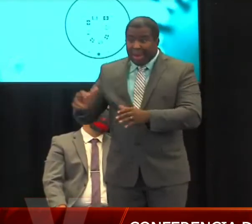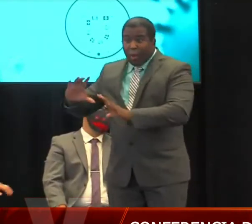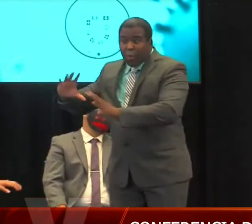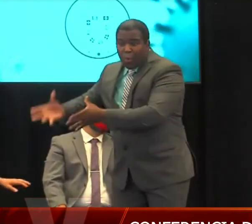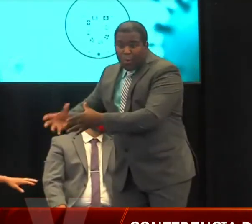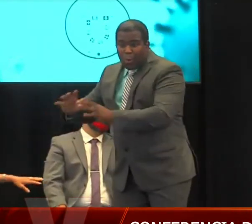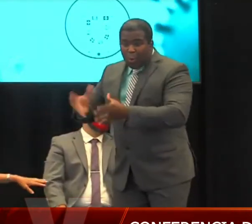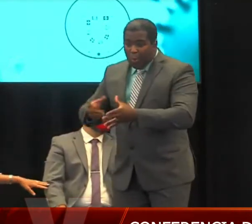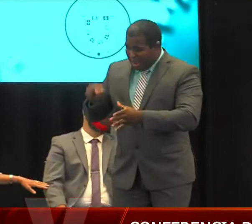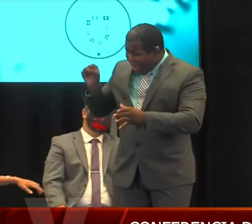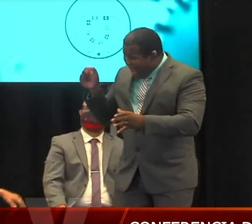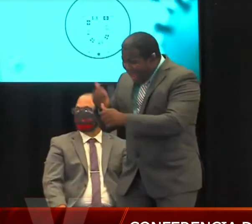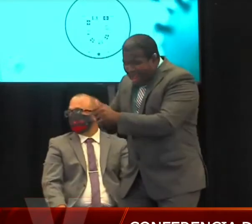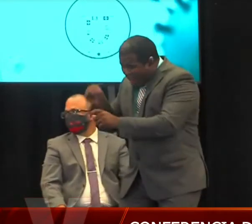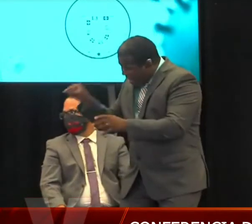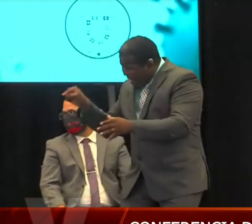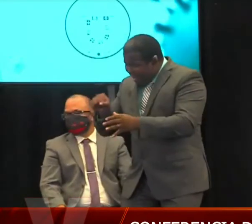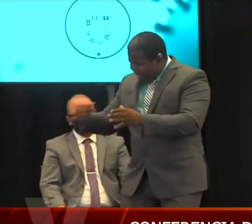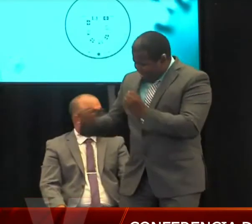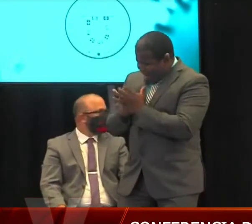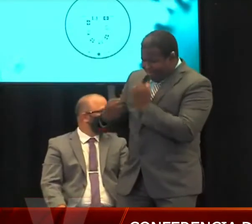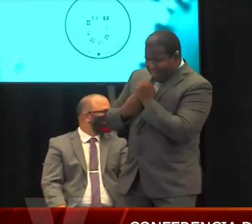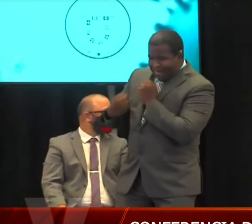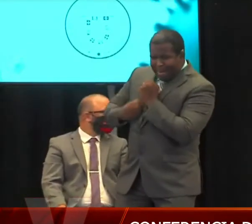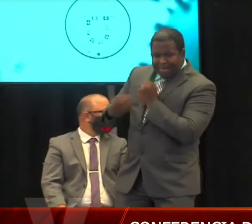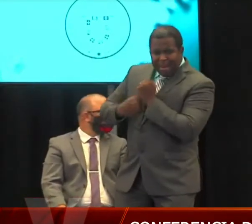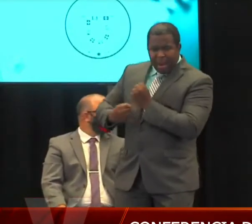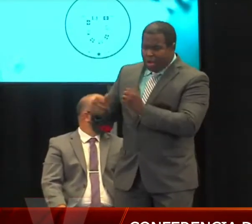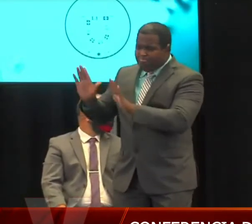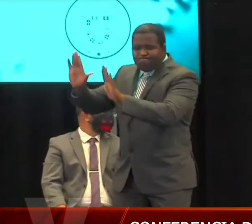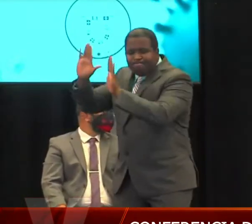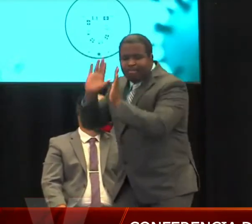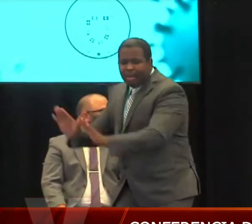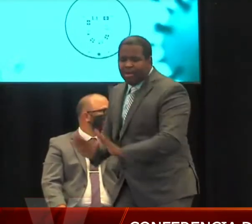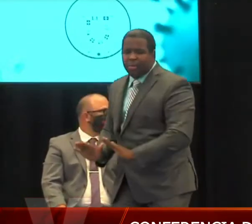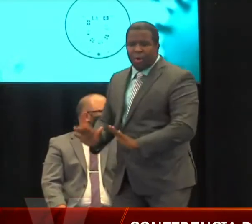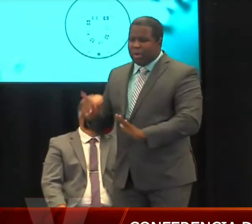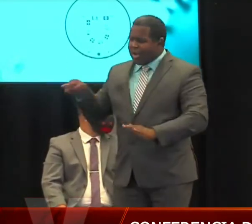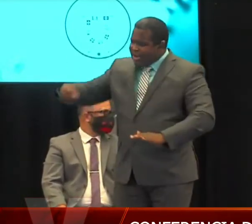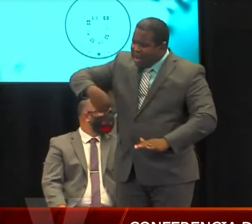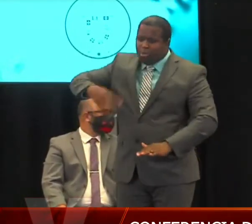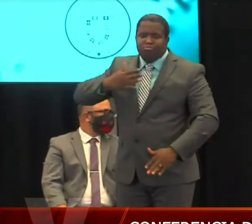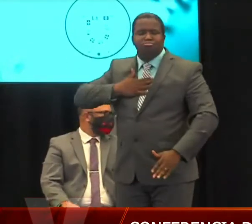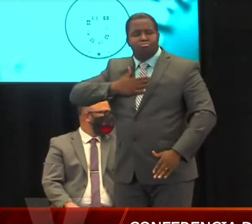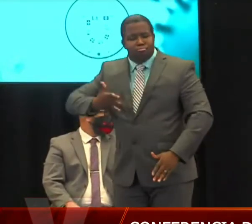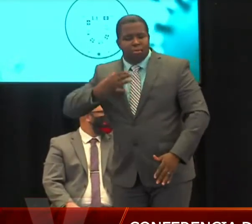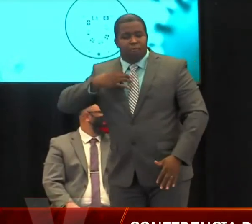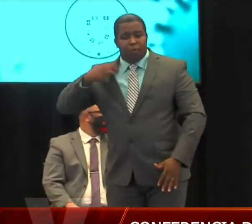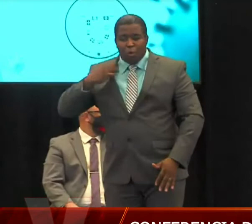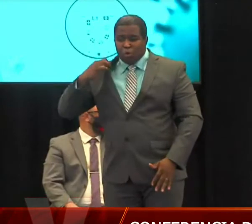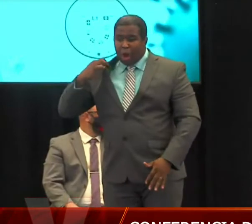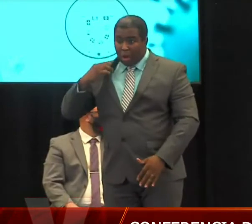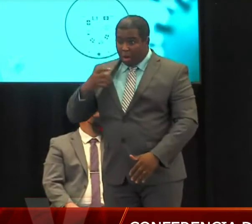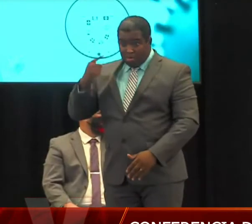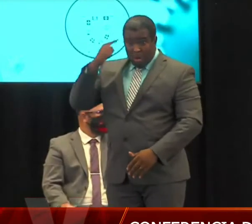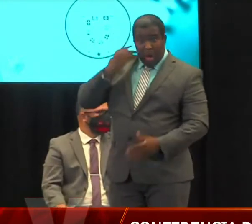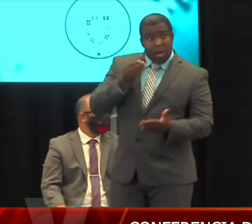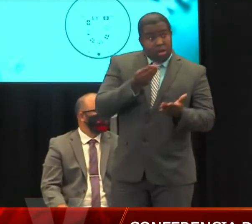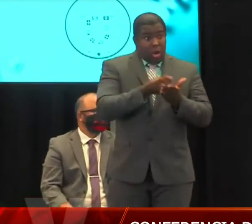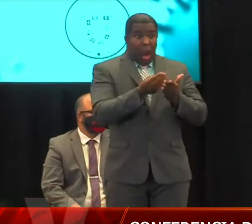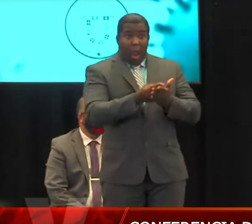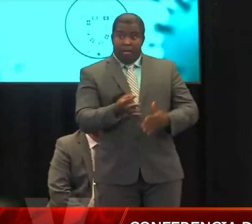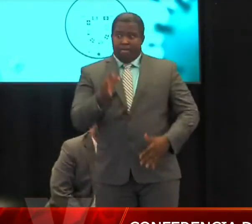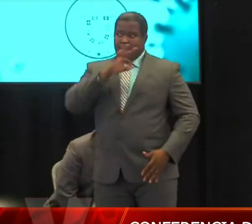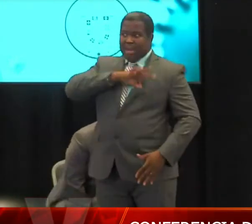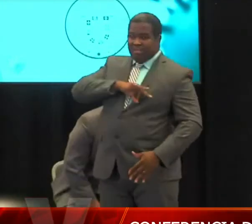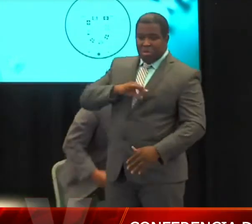que ha hecho la Universidad de Puerto Rico, nuestra misma alma materna. Así que definitivamente, eso lo tenemos que mantener en la historia de Puerto Rico. En el contexto de la evolución